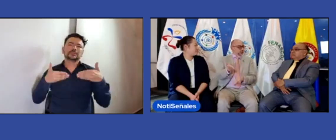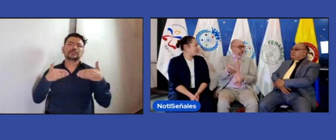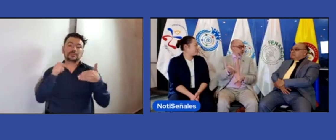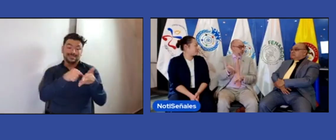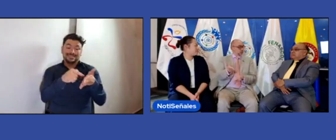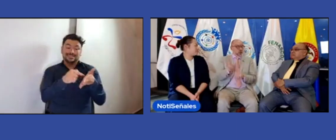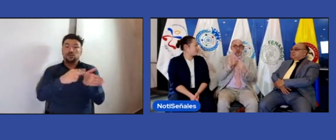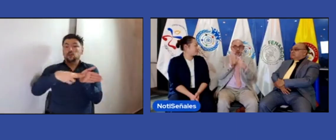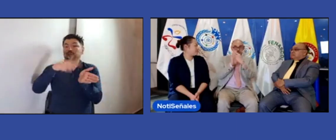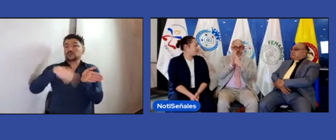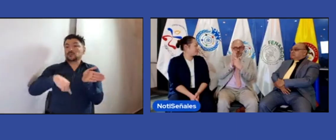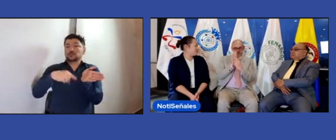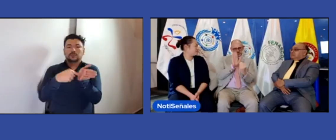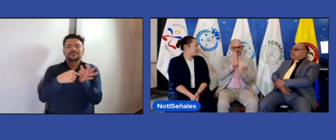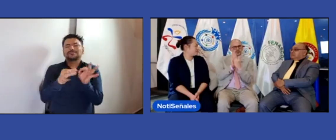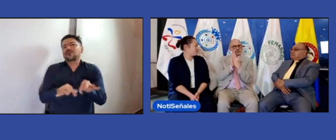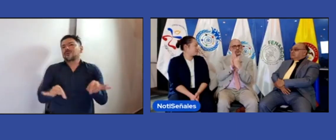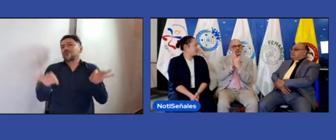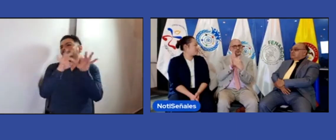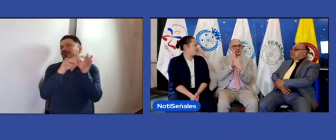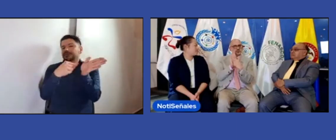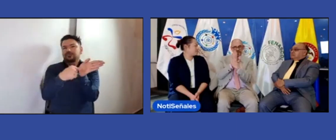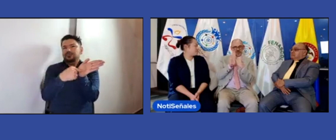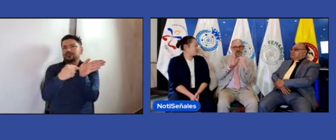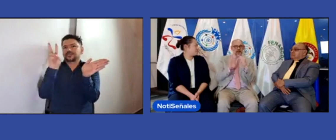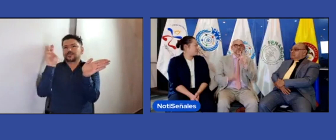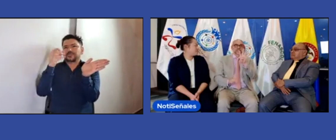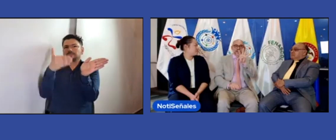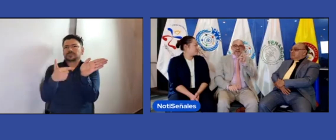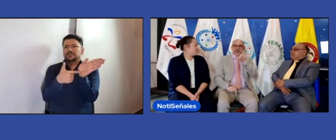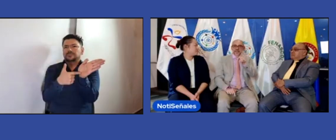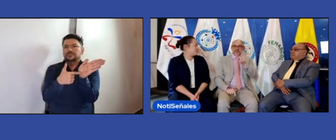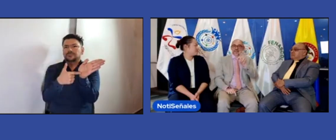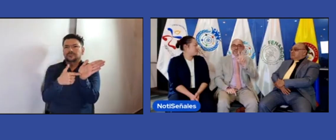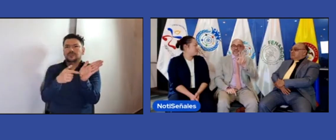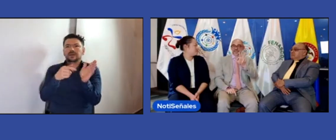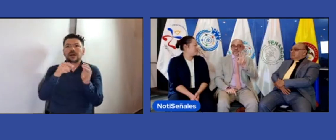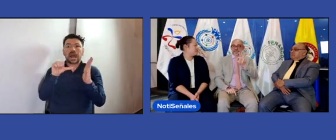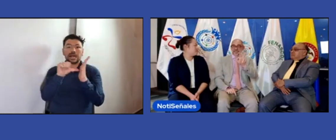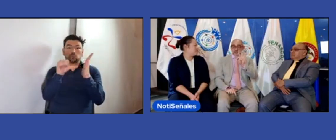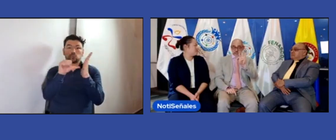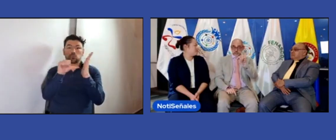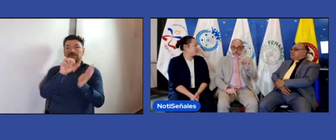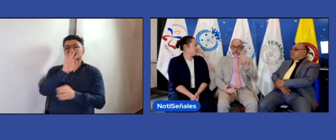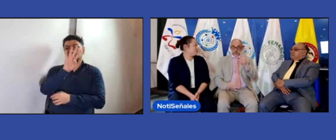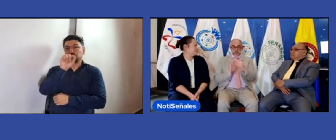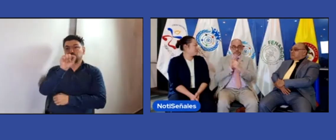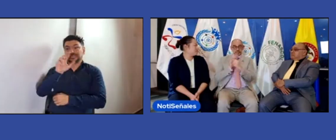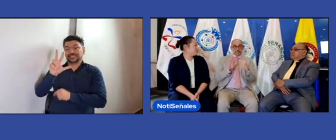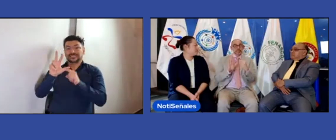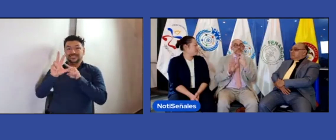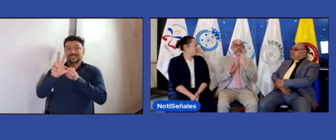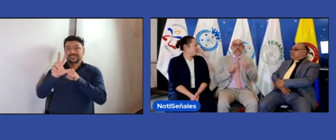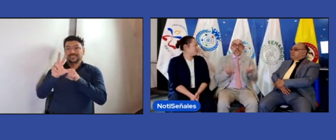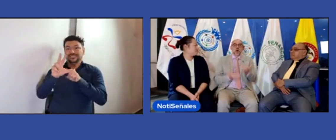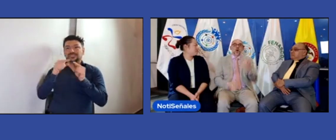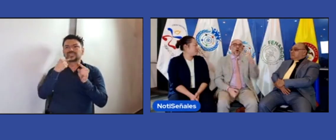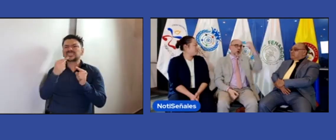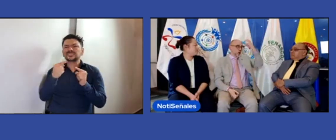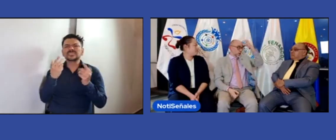movimiento que busca los derechos de las personas con discapacidad. Y justamente la Convención de los Derechos de las Personas con Discapacidad, en su